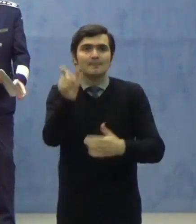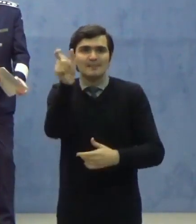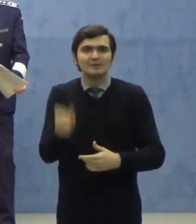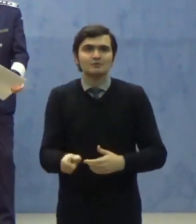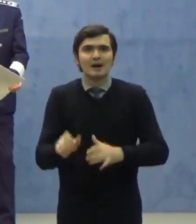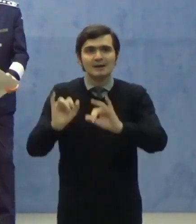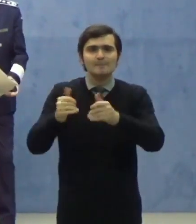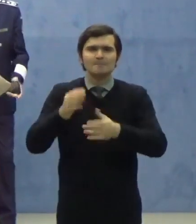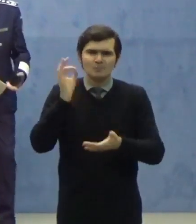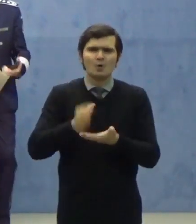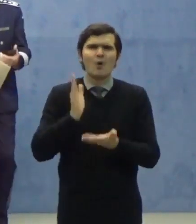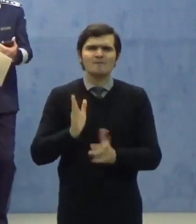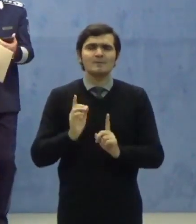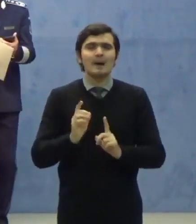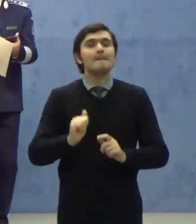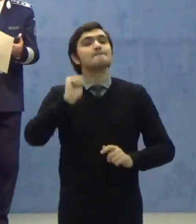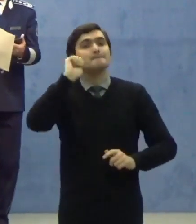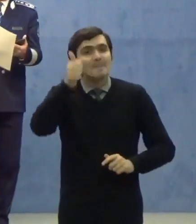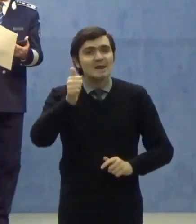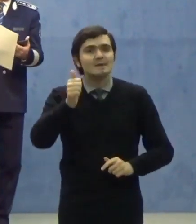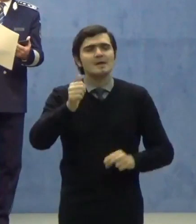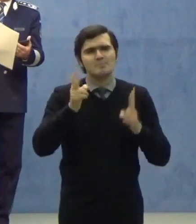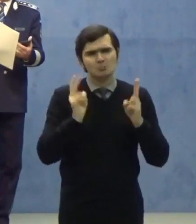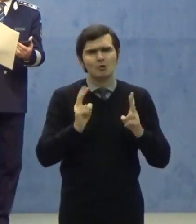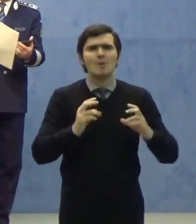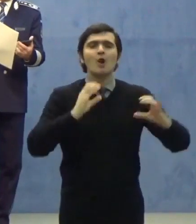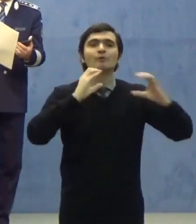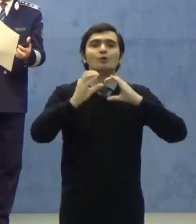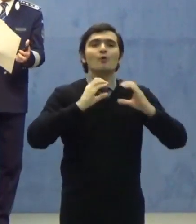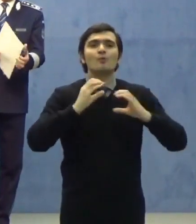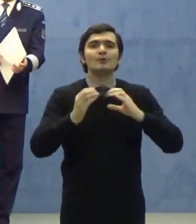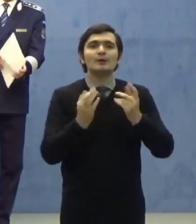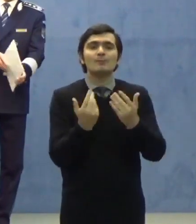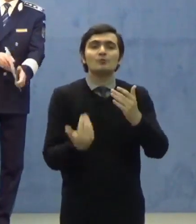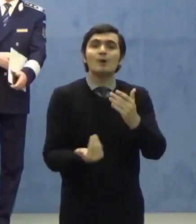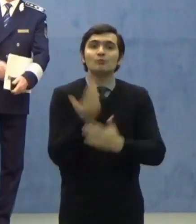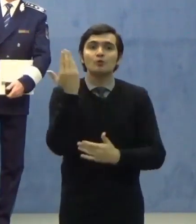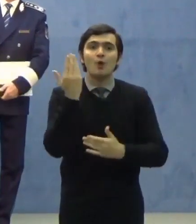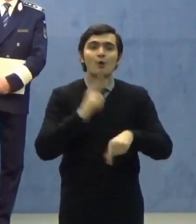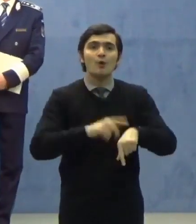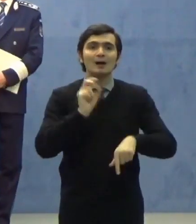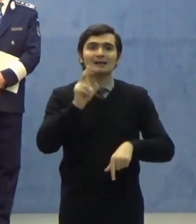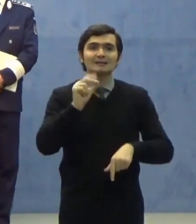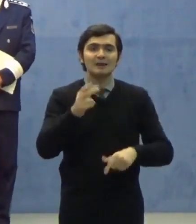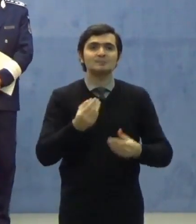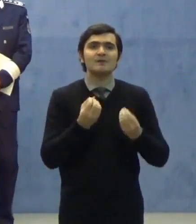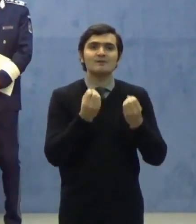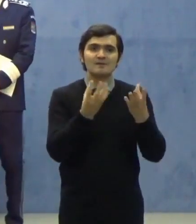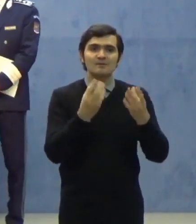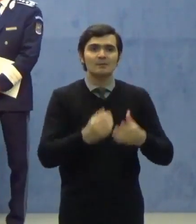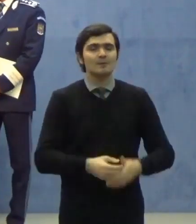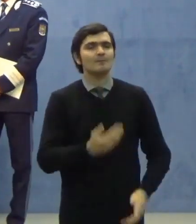și mâine bineînțeles vom comunica cifra nouă la ora 13 Mulțumesc